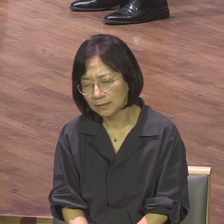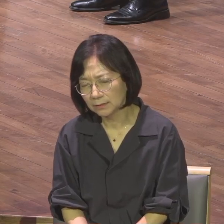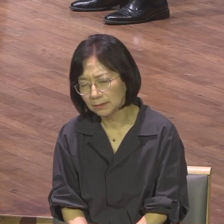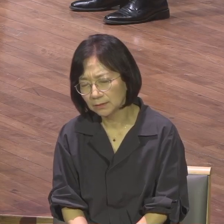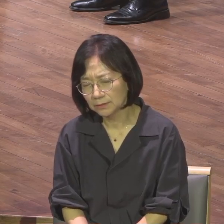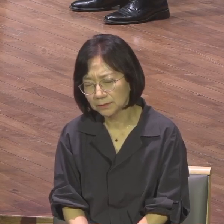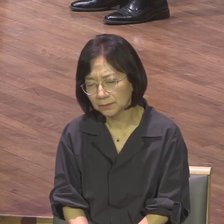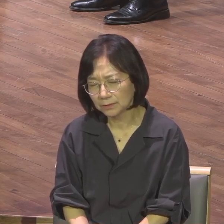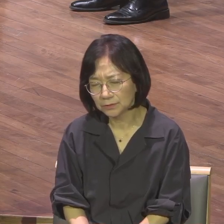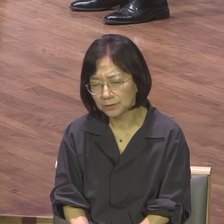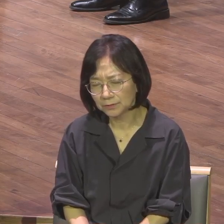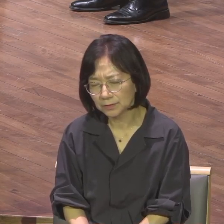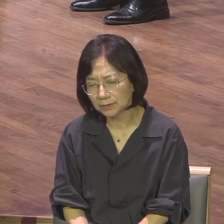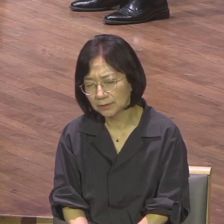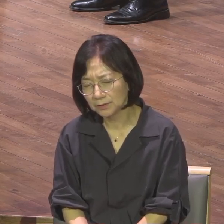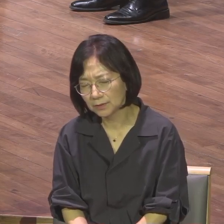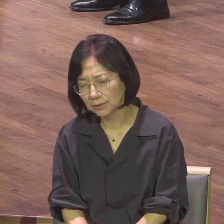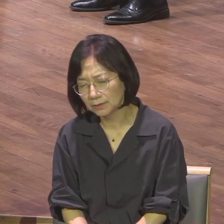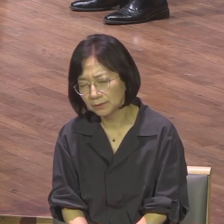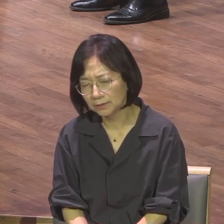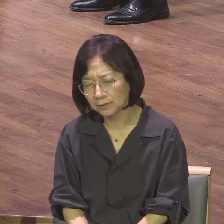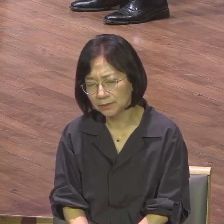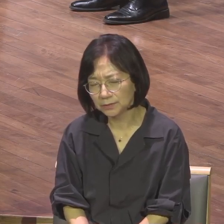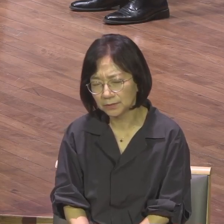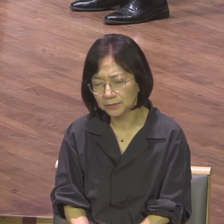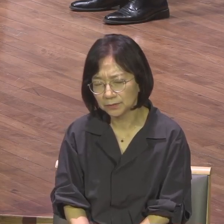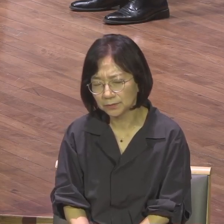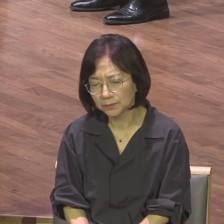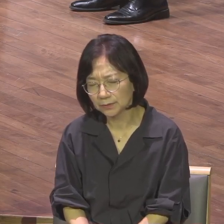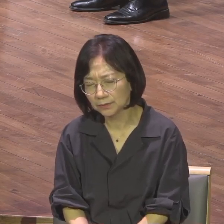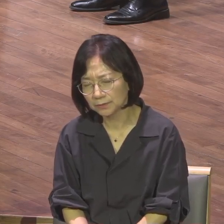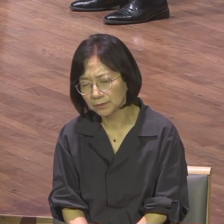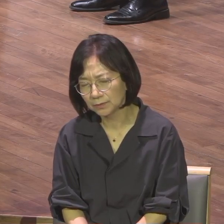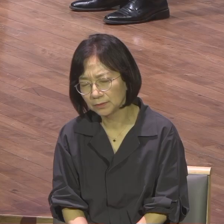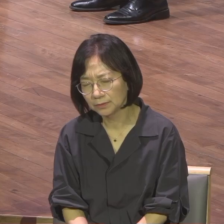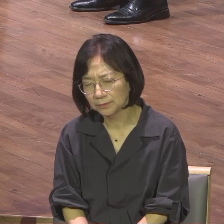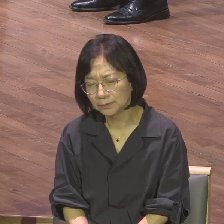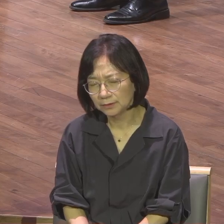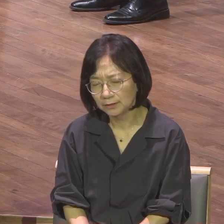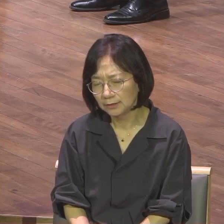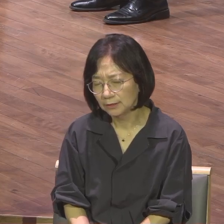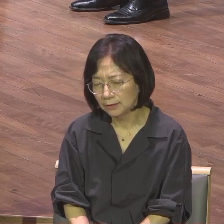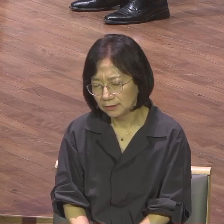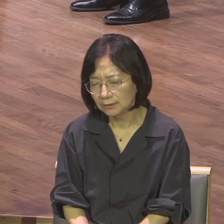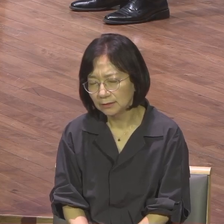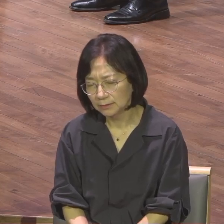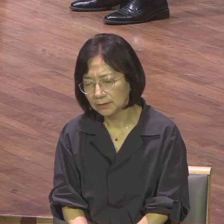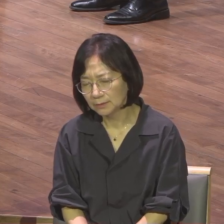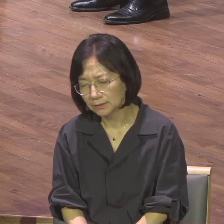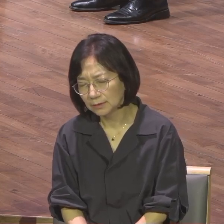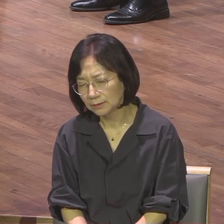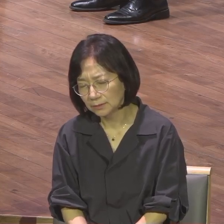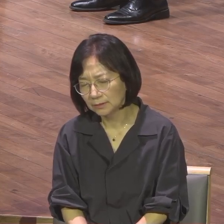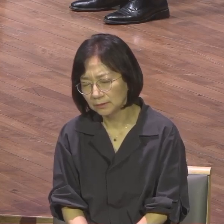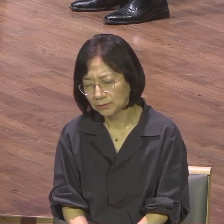삶을 저의 삶을 전달할 수 있는 창출이 될 수 있습니다. 나는 오늘 밤에서 나를 죽는 것입니다.